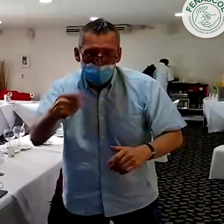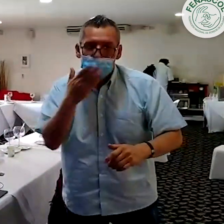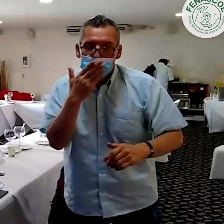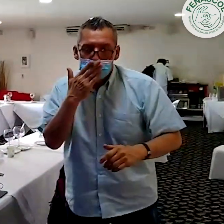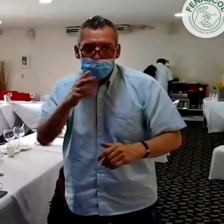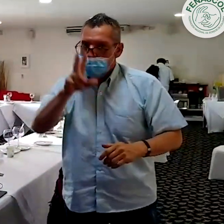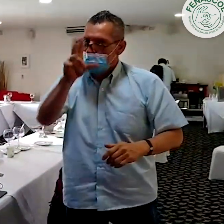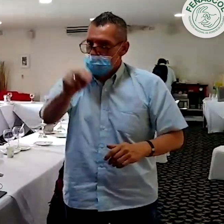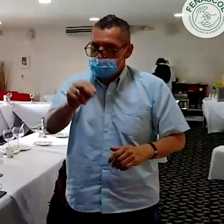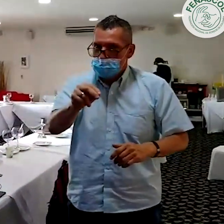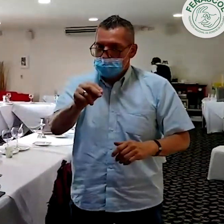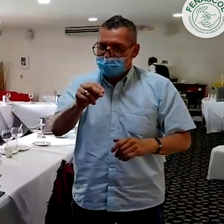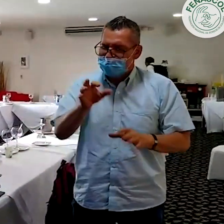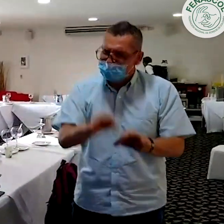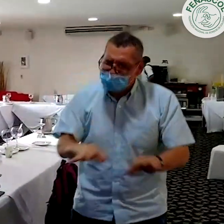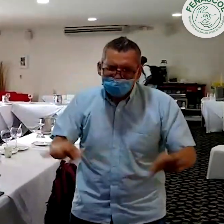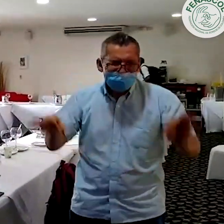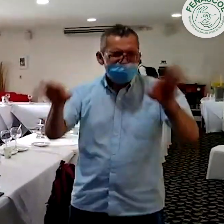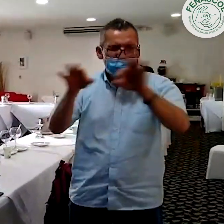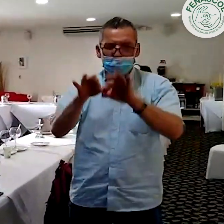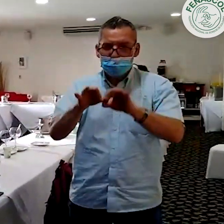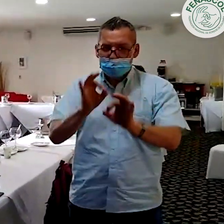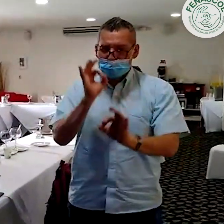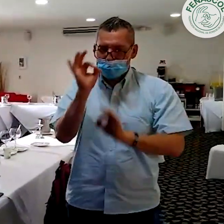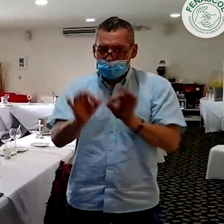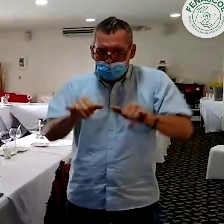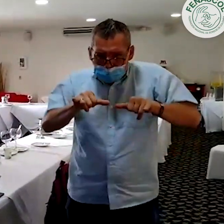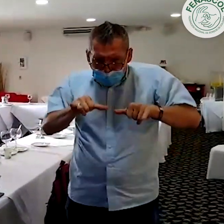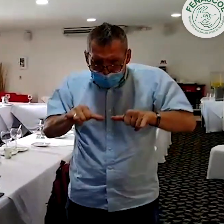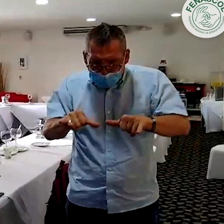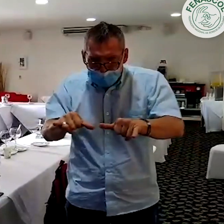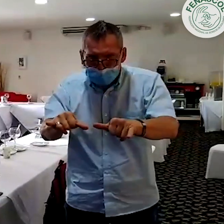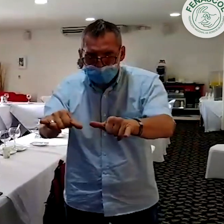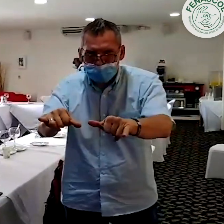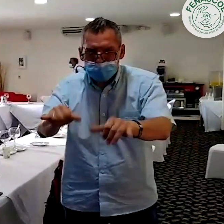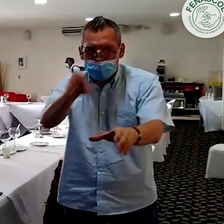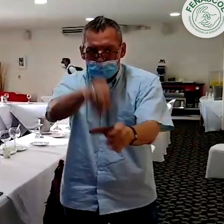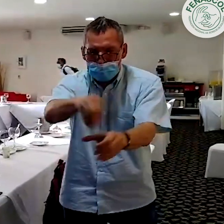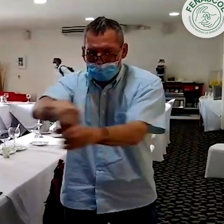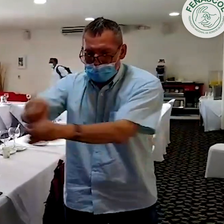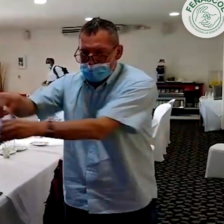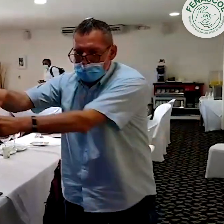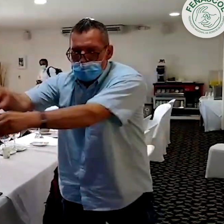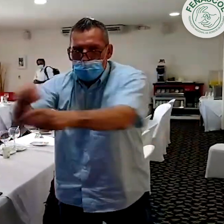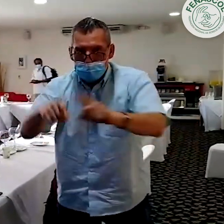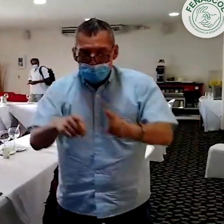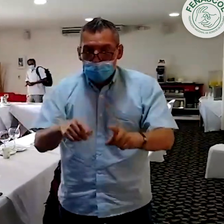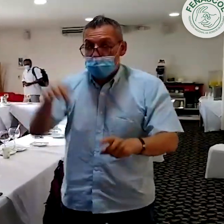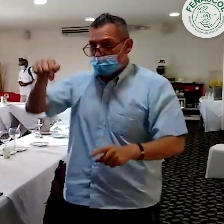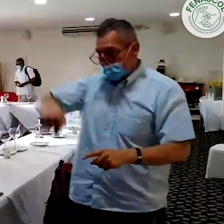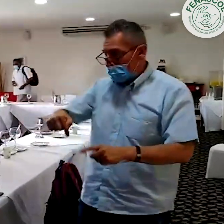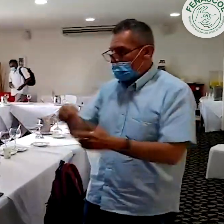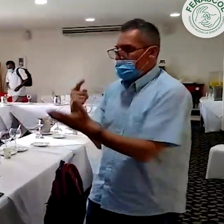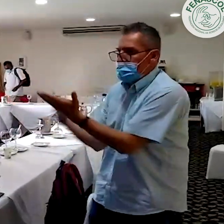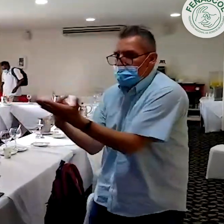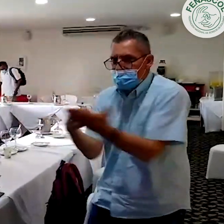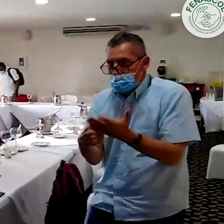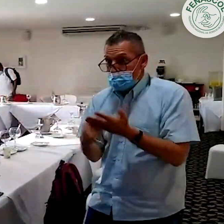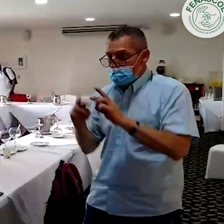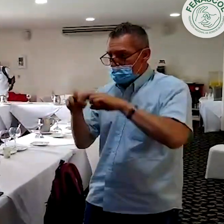de las lenguas de señas, entre otras, la extinción de las lenguas indígenas, no ocurra. Es importante cuidar que estos